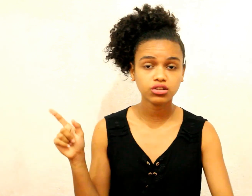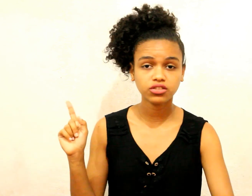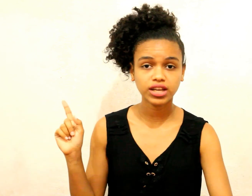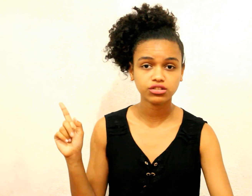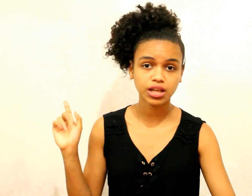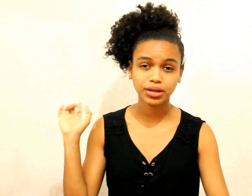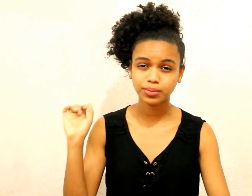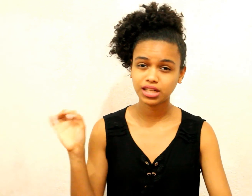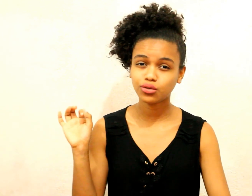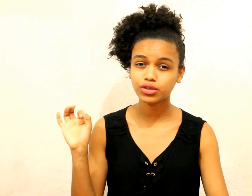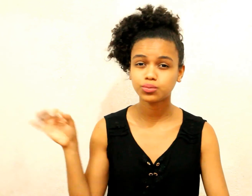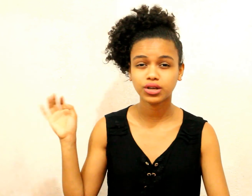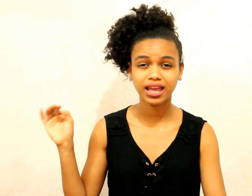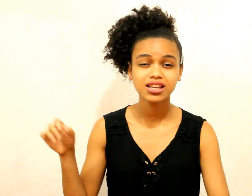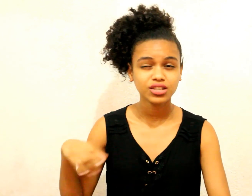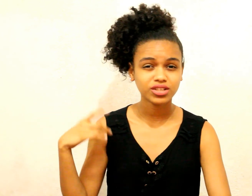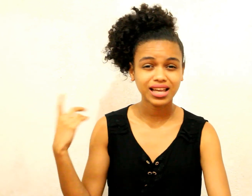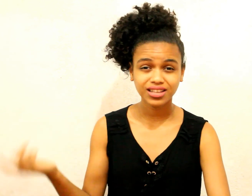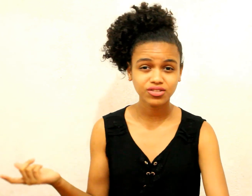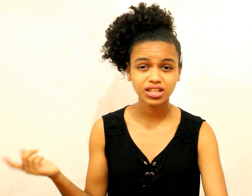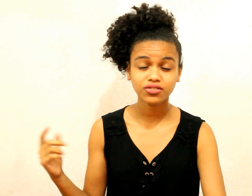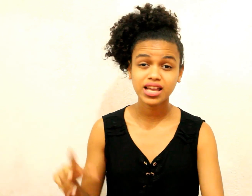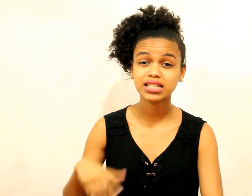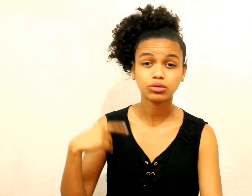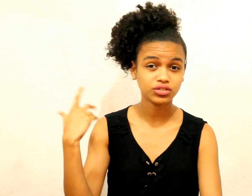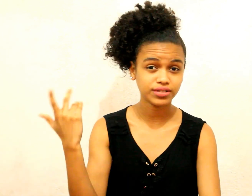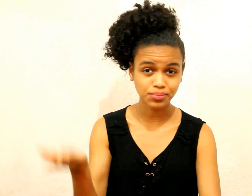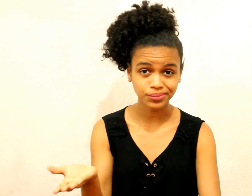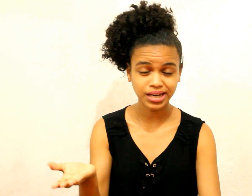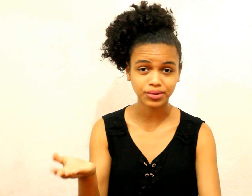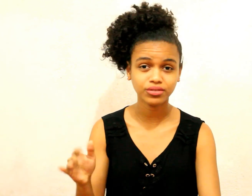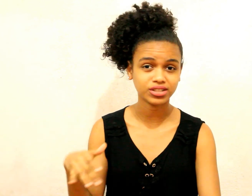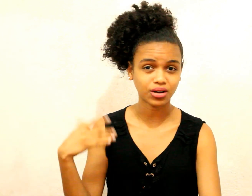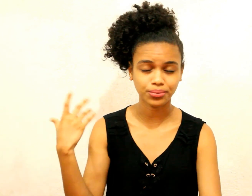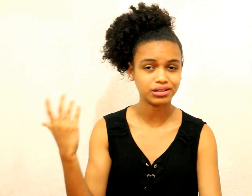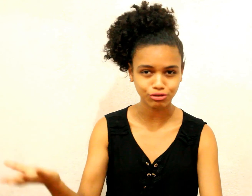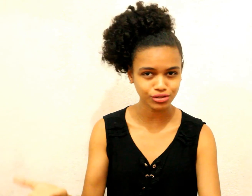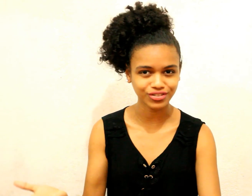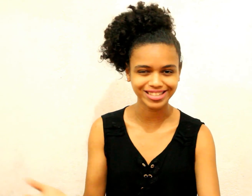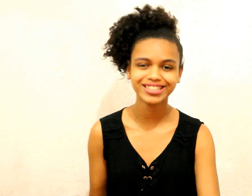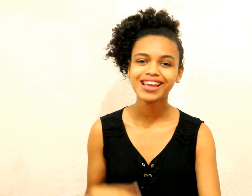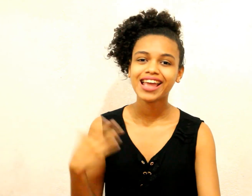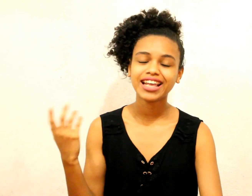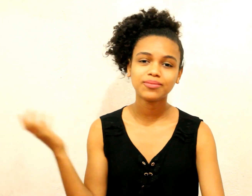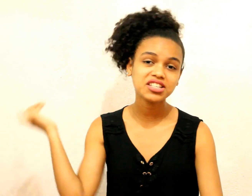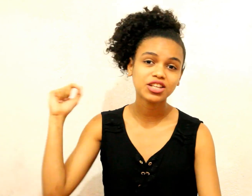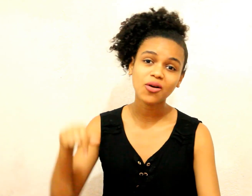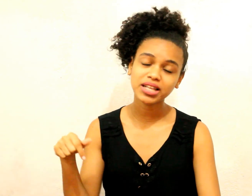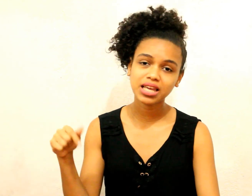E notificações Pra não perder nenhum vídeo Porque se você é aqui Com o sininho Você recebe os vídeos Em primeira mão Se você acompanha todos os vídeos E também gente Comenta aqui